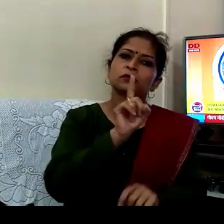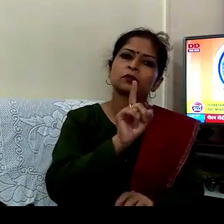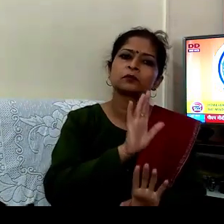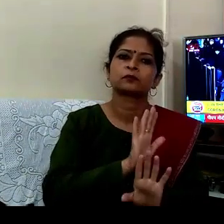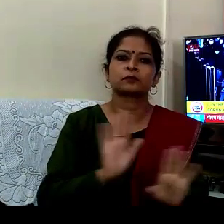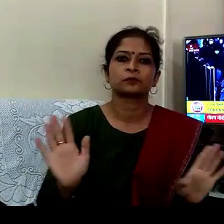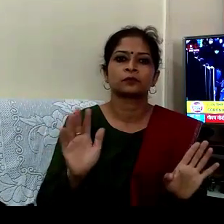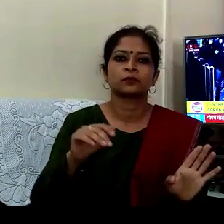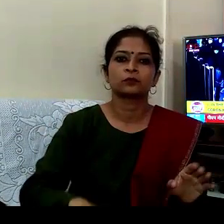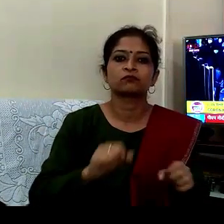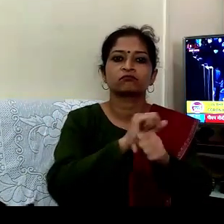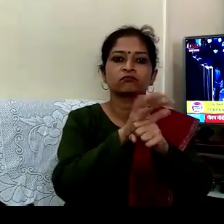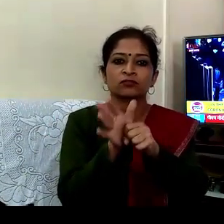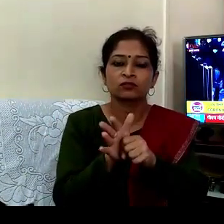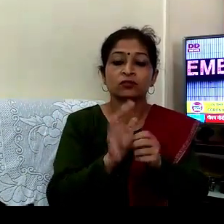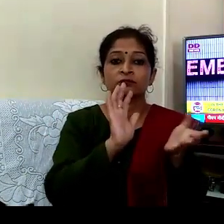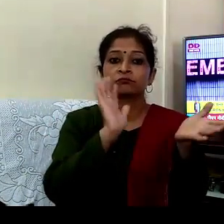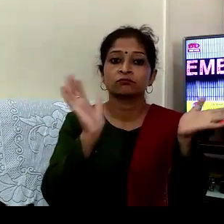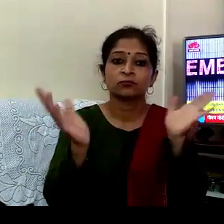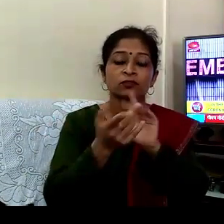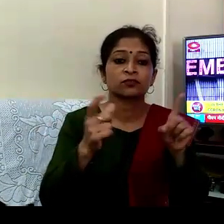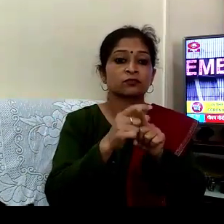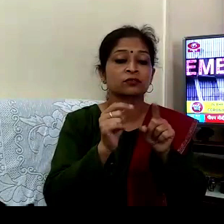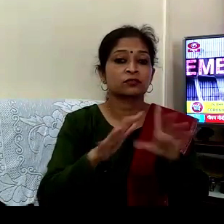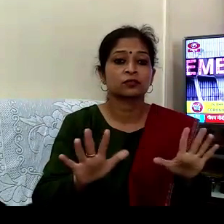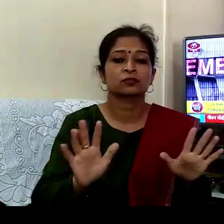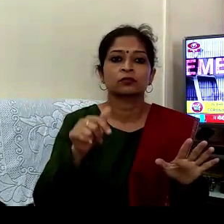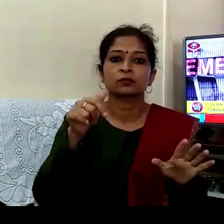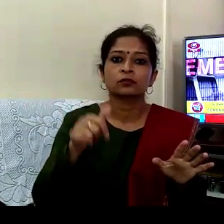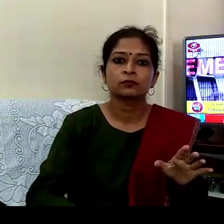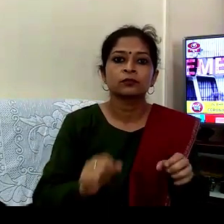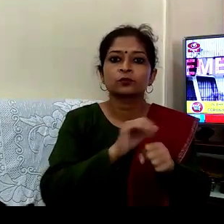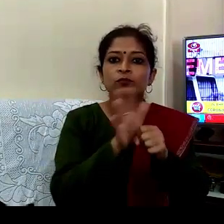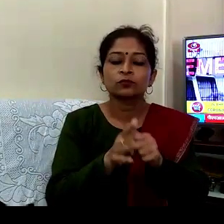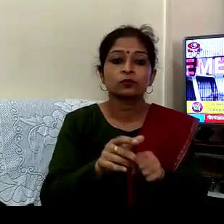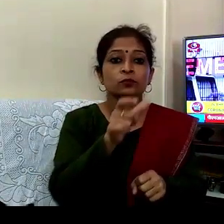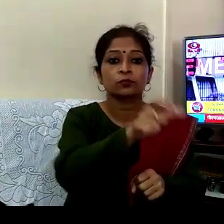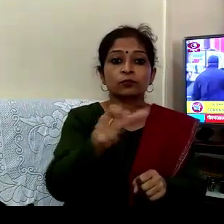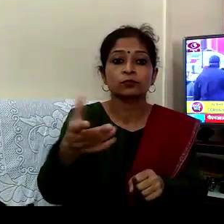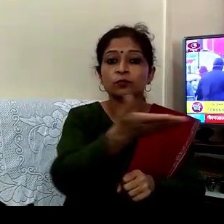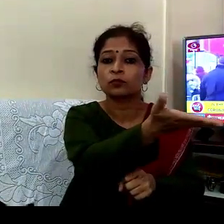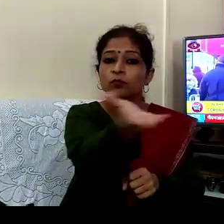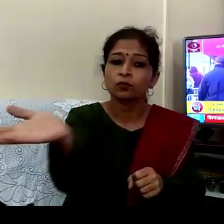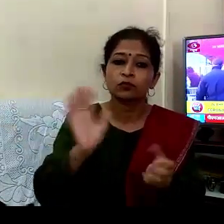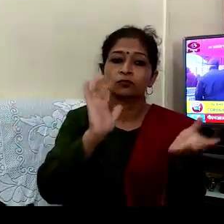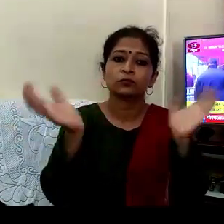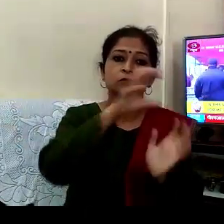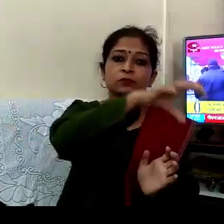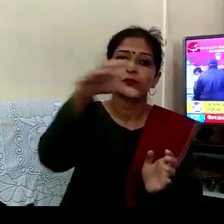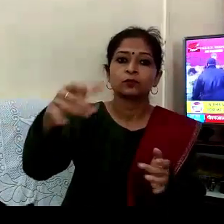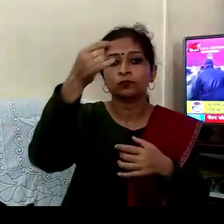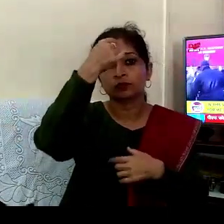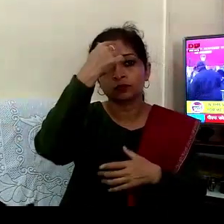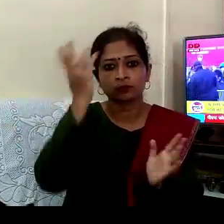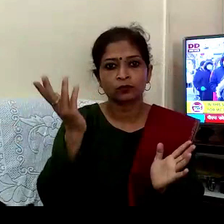ہے کورونا ویشوک مہاماری سے آیا ہوا یہ بھینکر سنکٹ ایسے میں میں